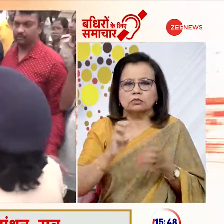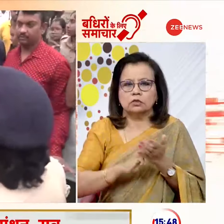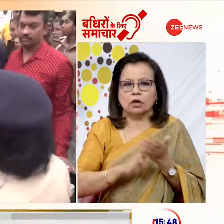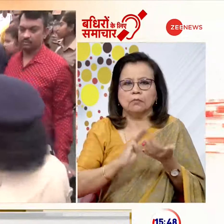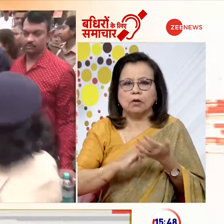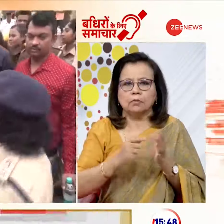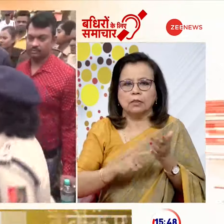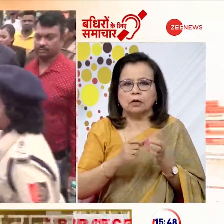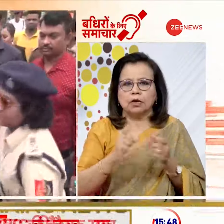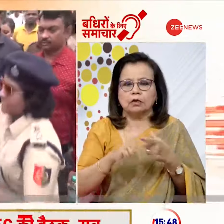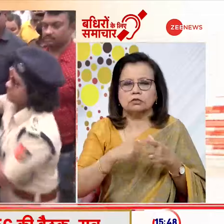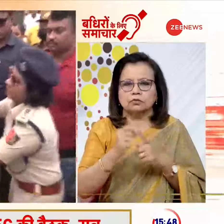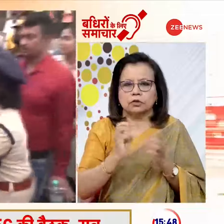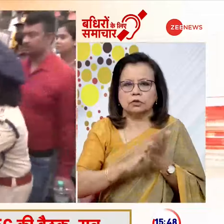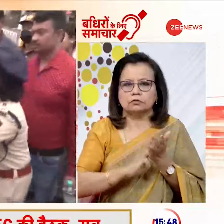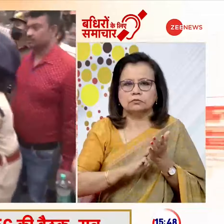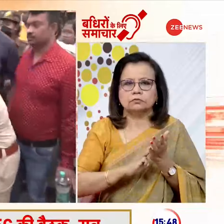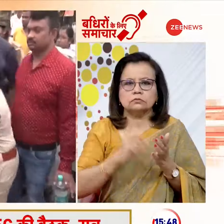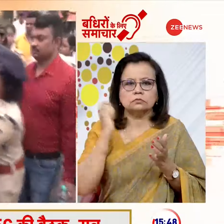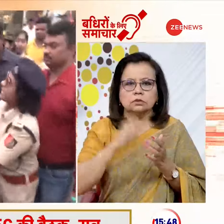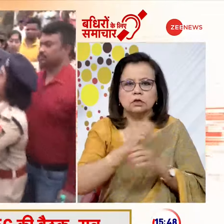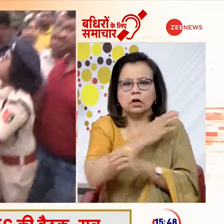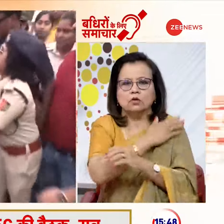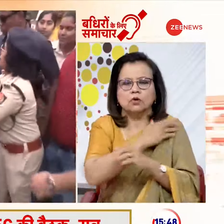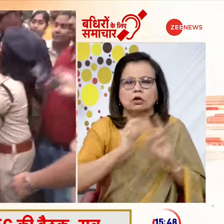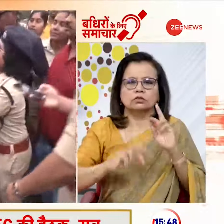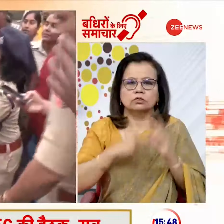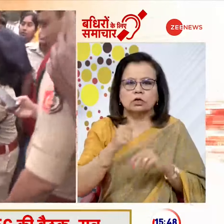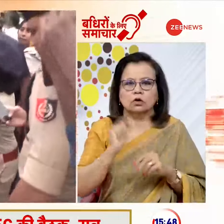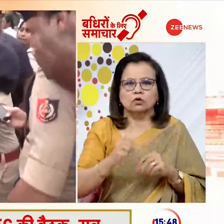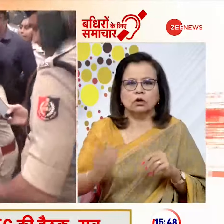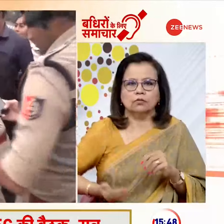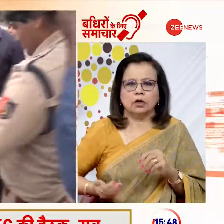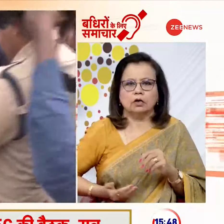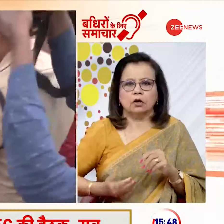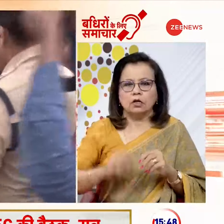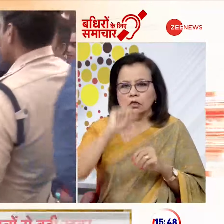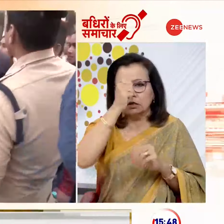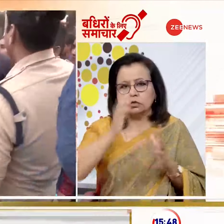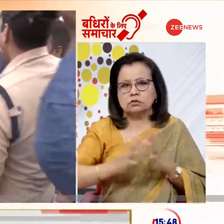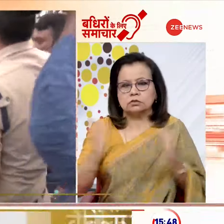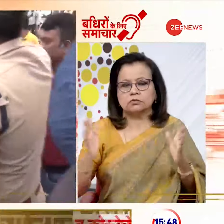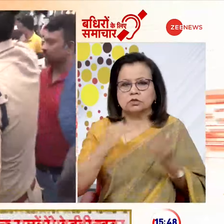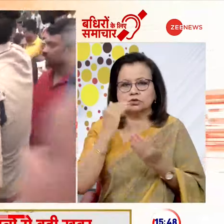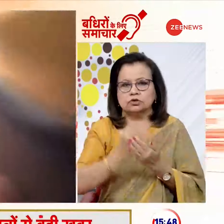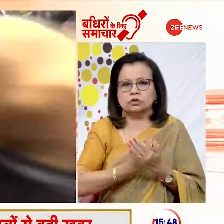ने प्रधान मंत्री के आरोपों का जवाब दिया उन्होंने बंगाल को देश का सबसे सुरक्षित राज्य